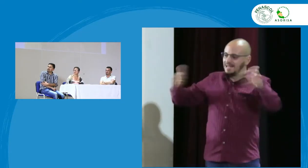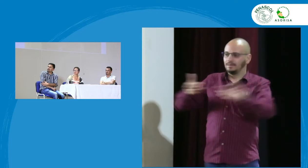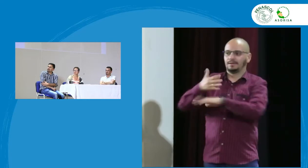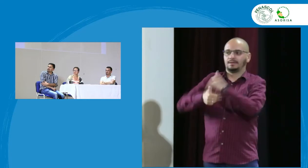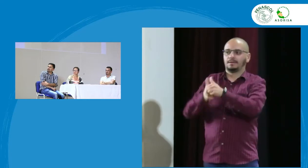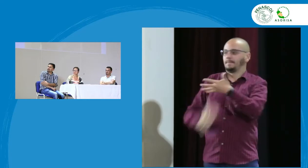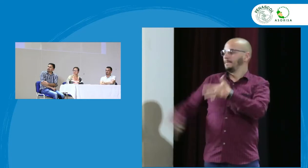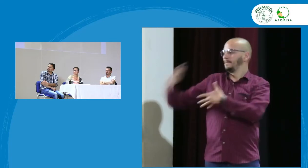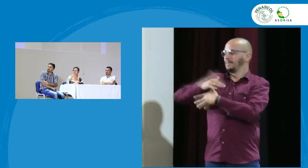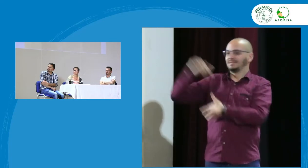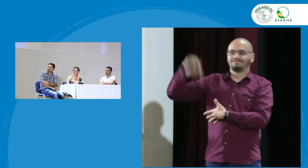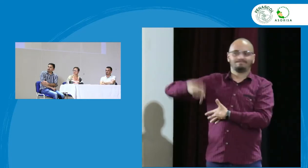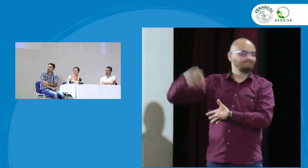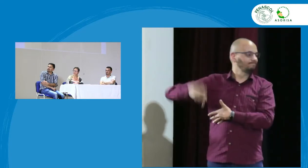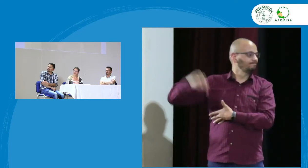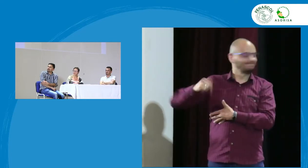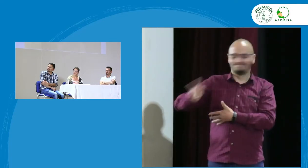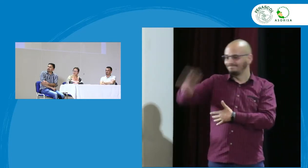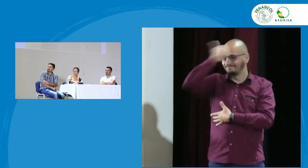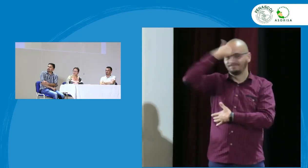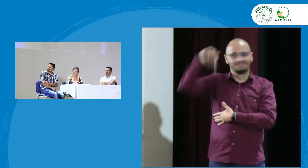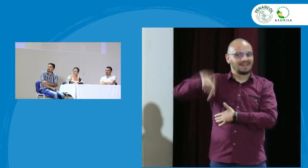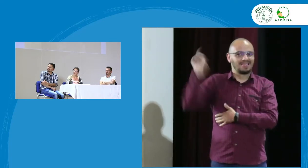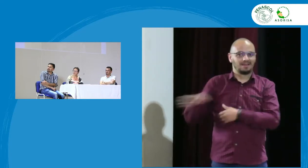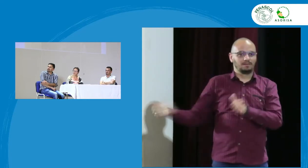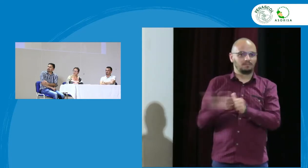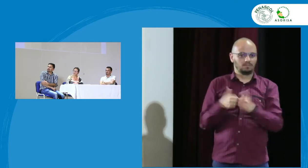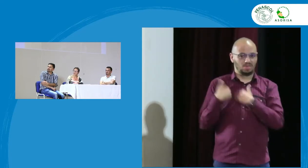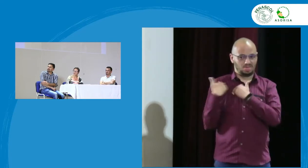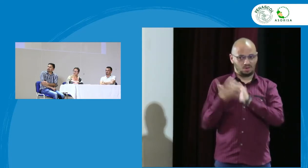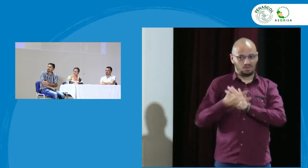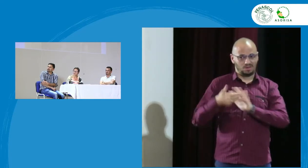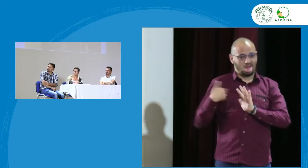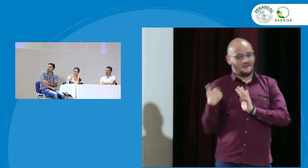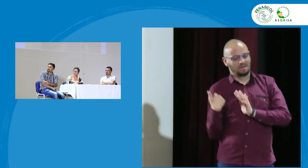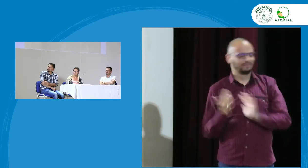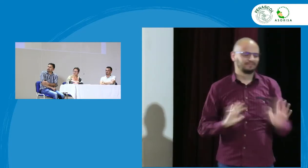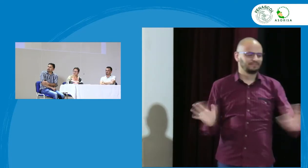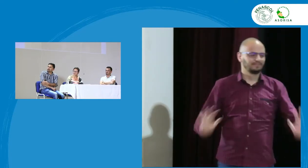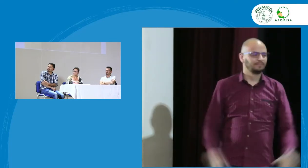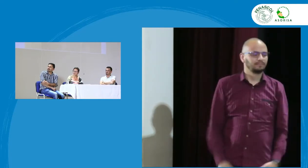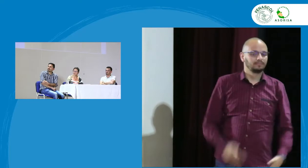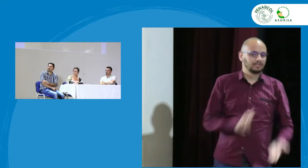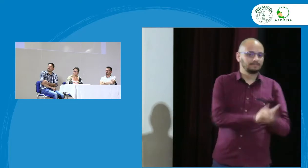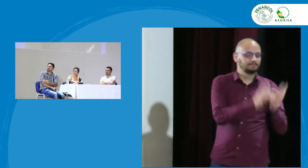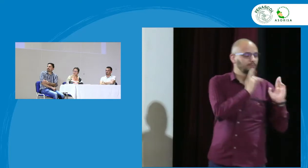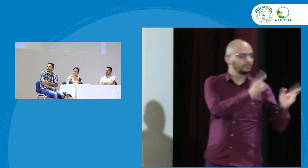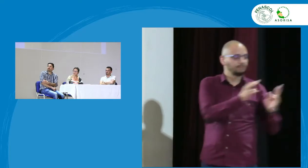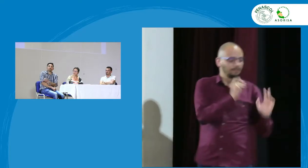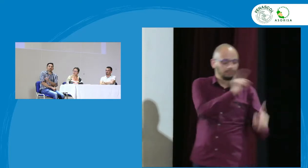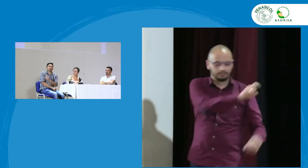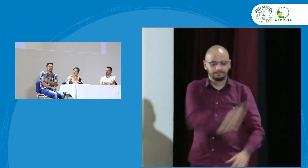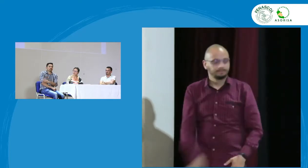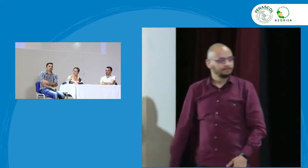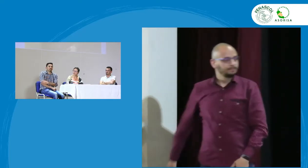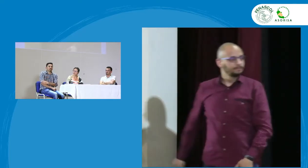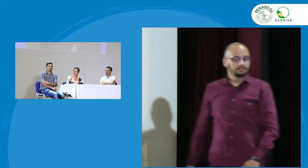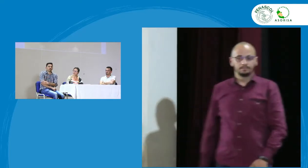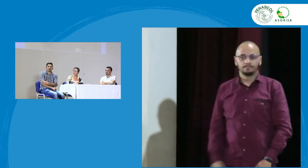aumentar la cantidad de mediadores y es importante el acompañamiento del mismo para no sobrecargar la labor del modelo lingüístico esta es